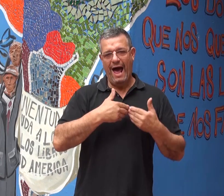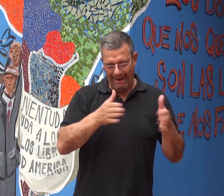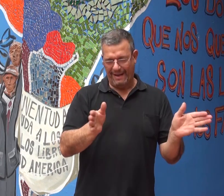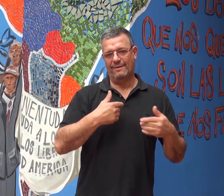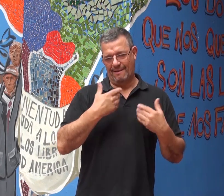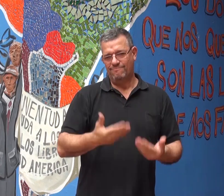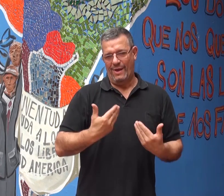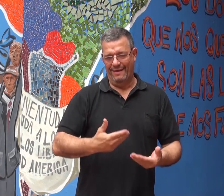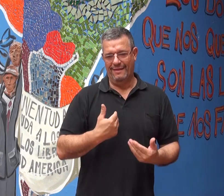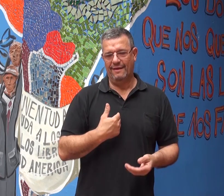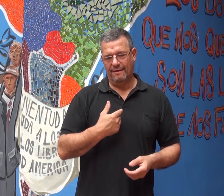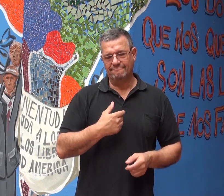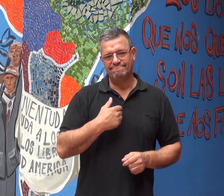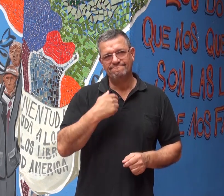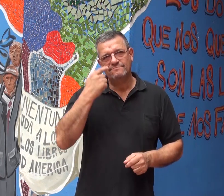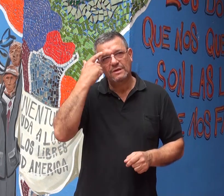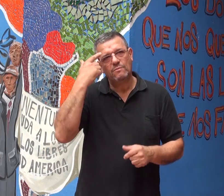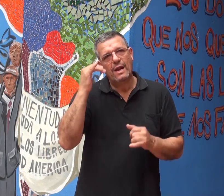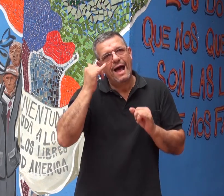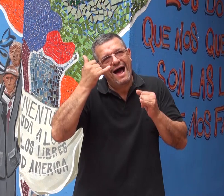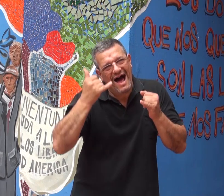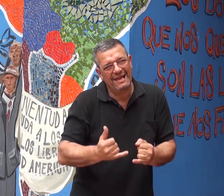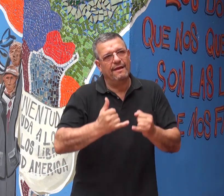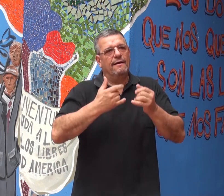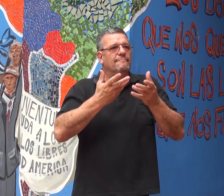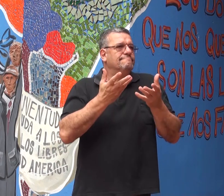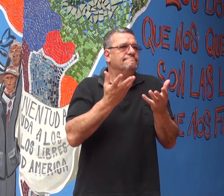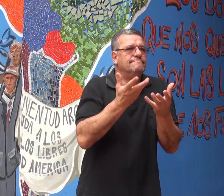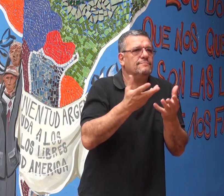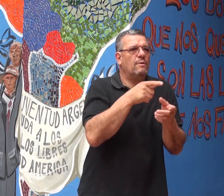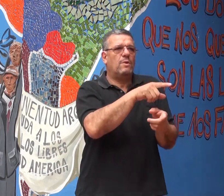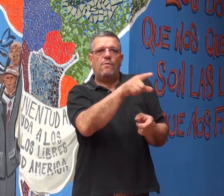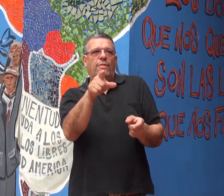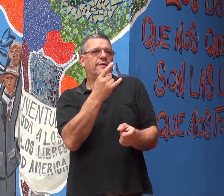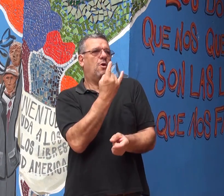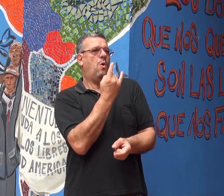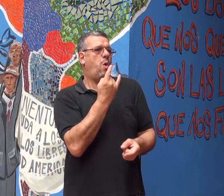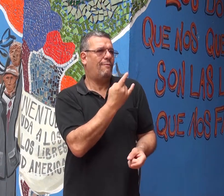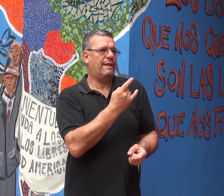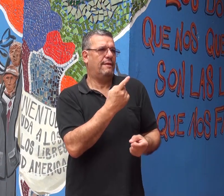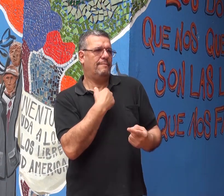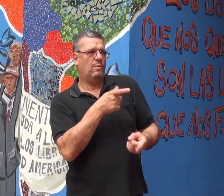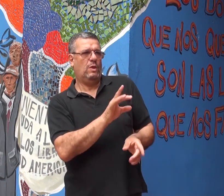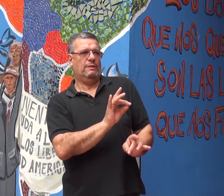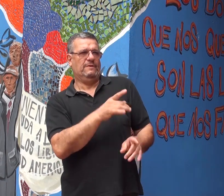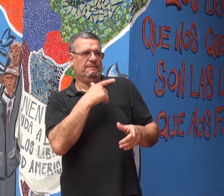capaz. Me puse a pensar en la universidad. Para mí era muy difícil porque estaban muy adelantados, muy